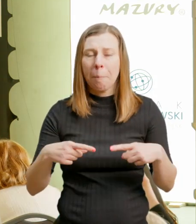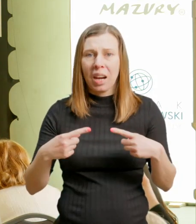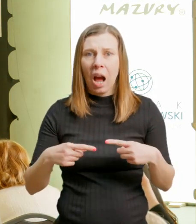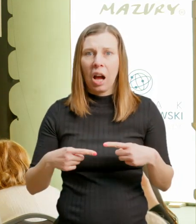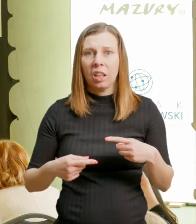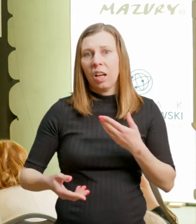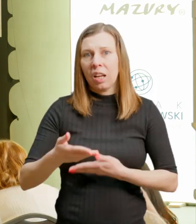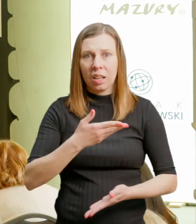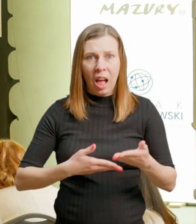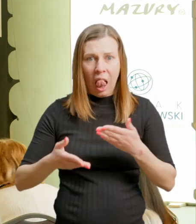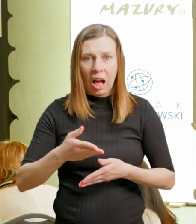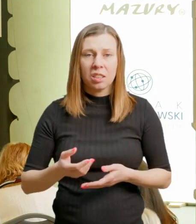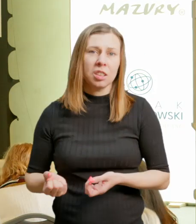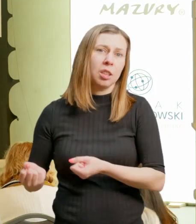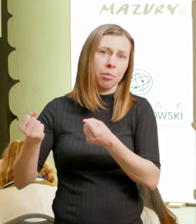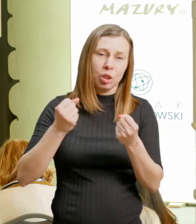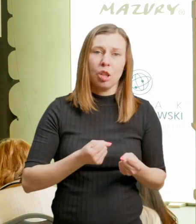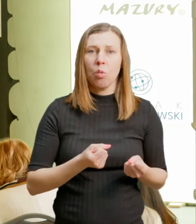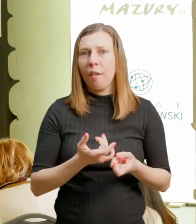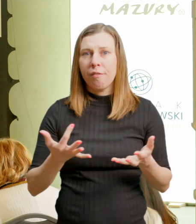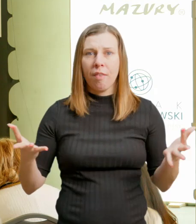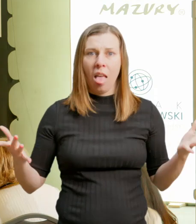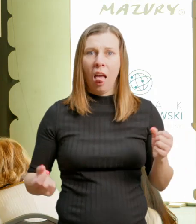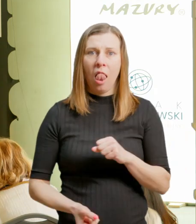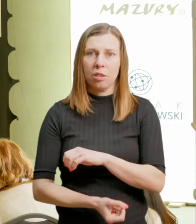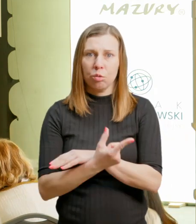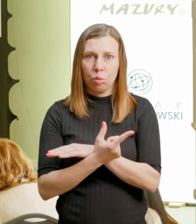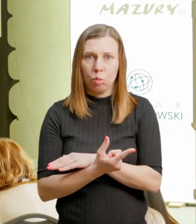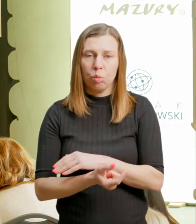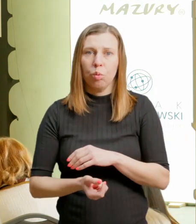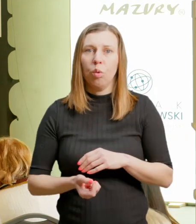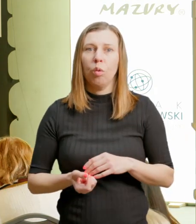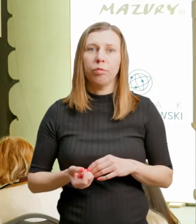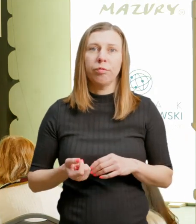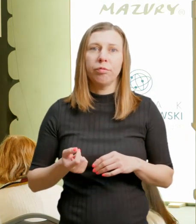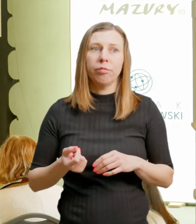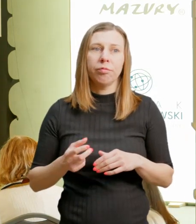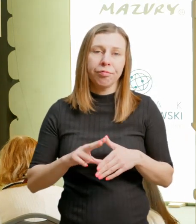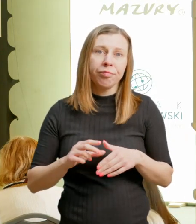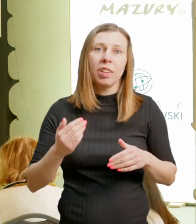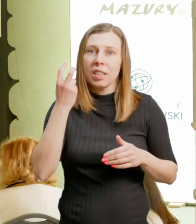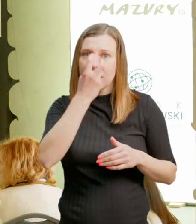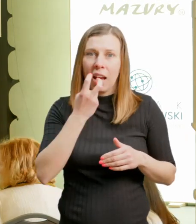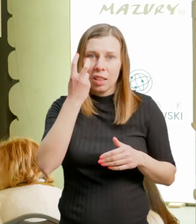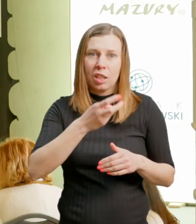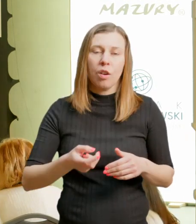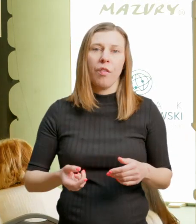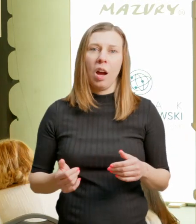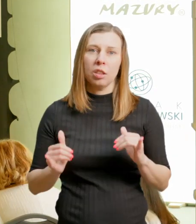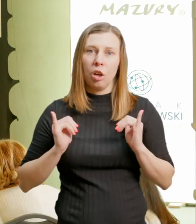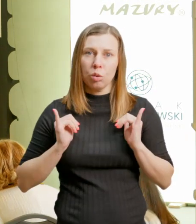doświadczyliśmy, braku relacji doświadczyliśmy, przyniosła wiele takich właśnie skutków w